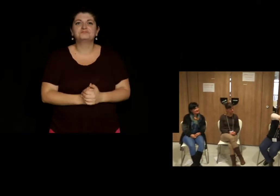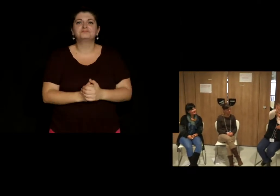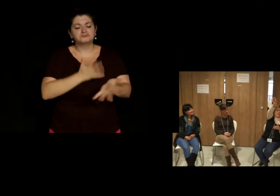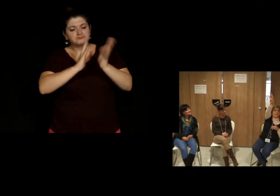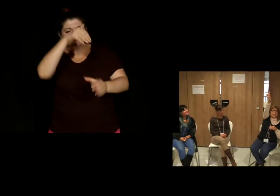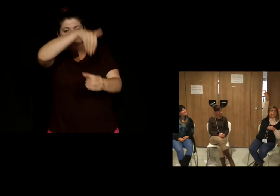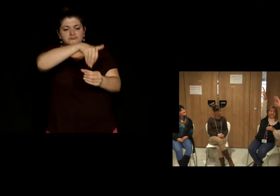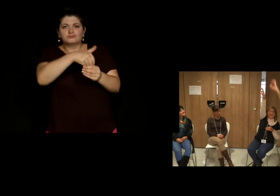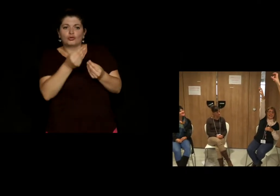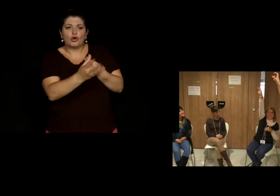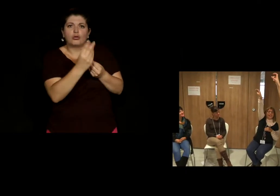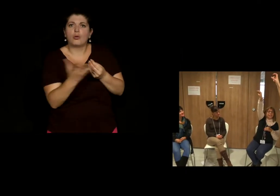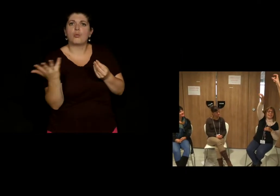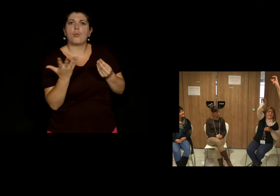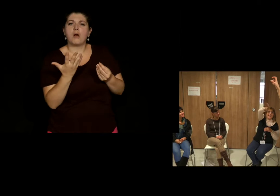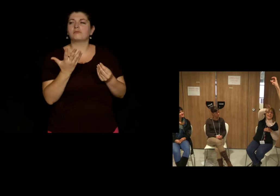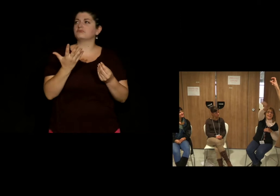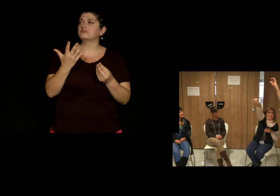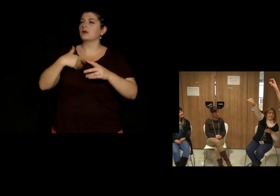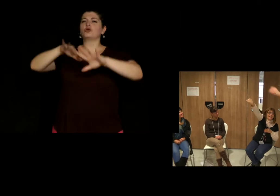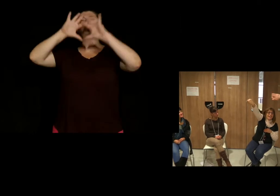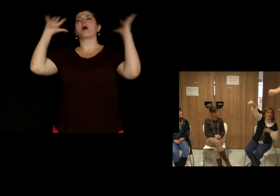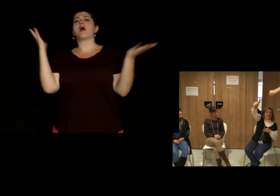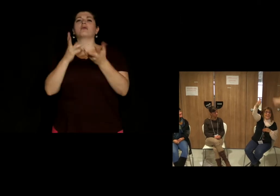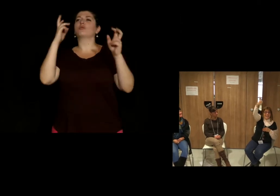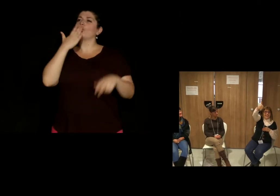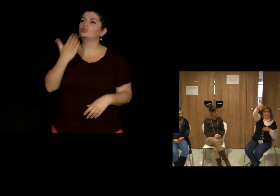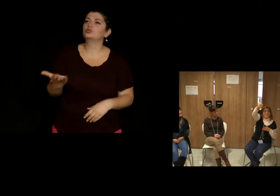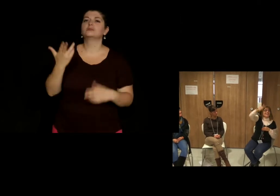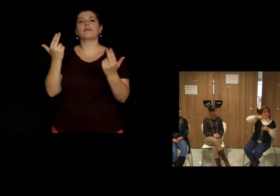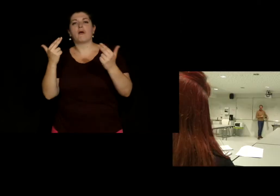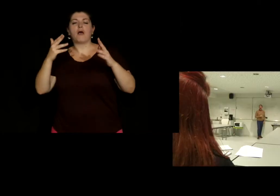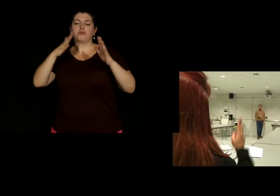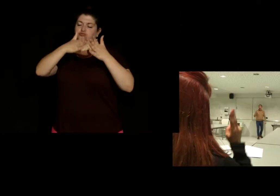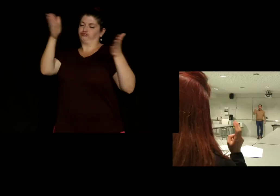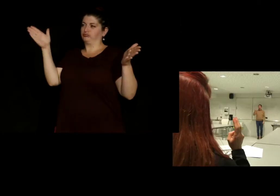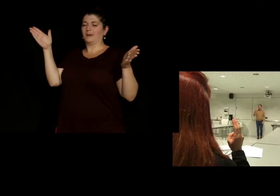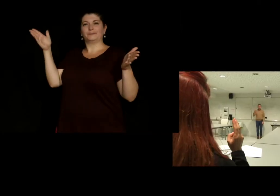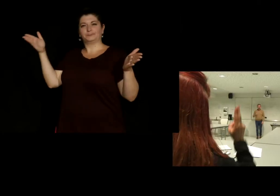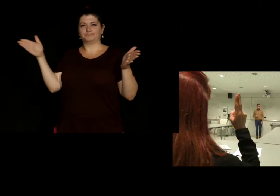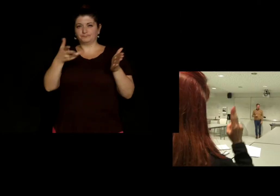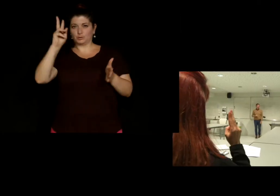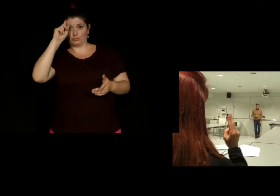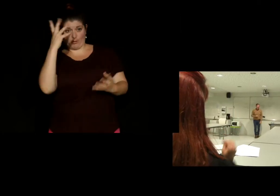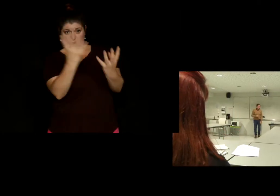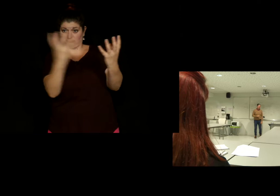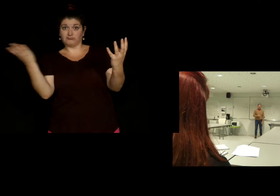parce que la langue des signes,'est une langue, donc elle est forcément très, très vaste. Et comme là, on s'adresse aux professionnels de la culture,